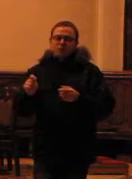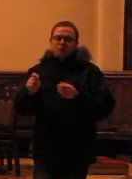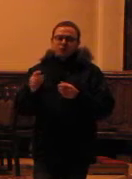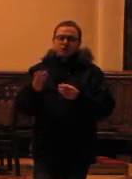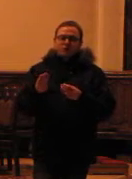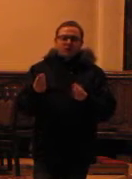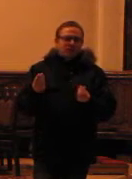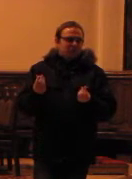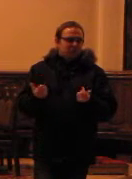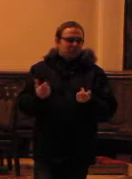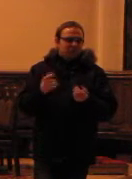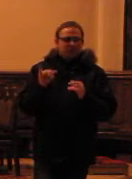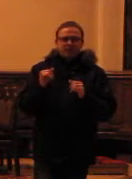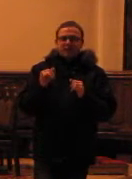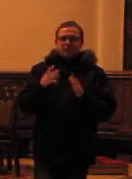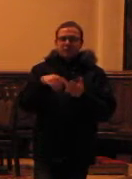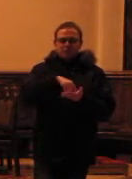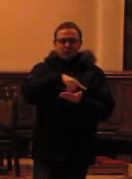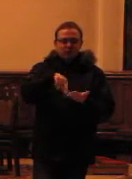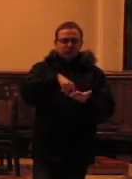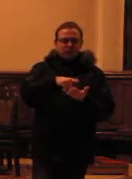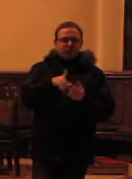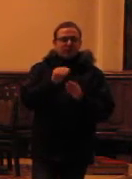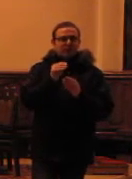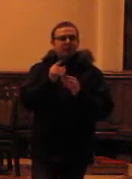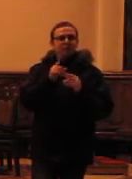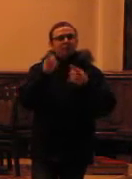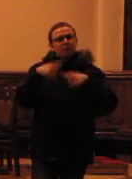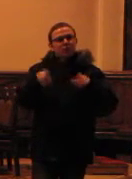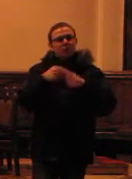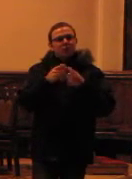płytę z muzyką religijną do nas, na lakom.